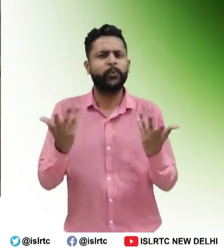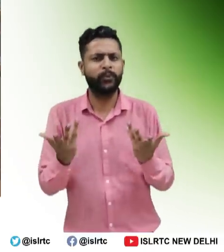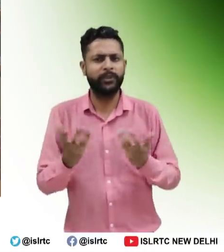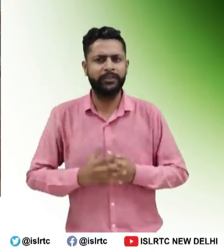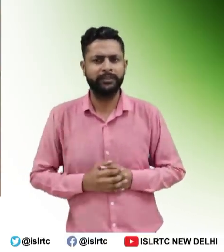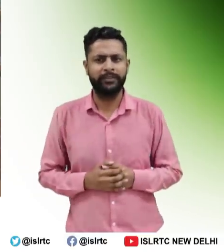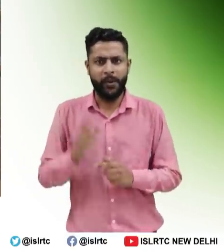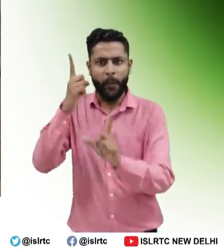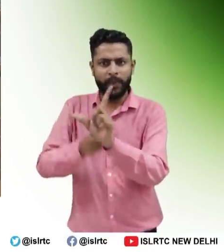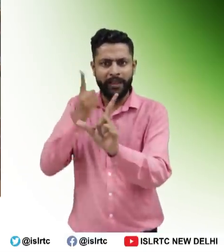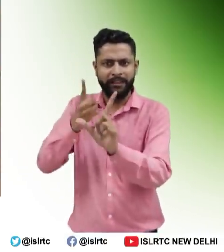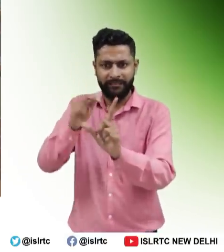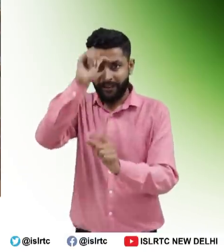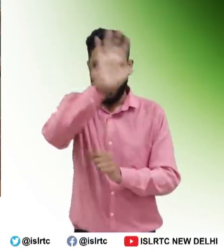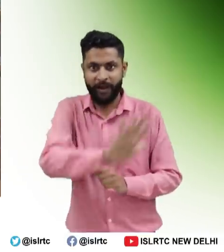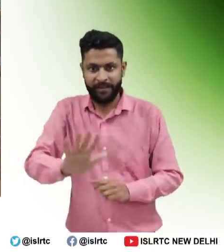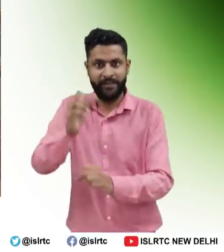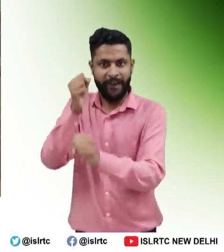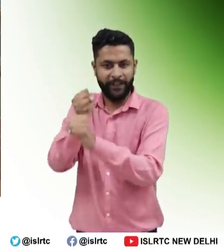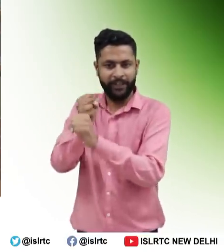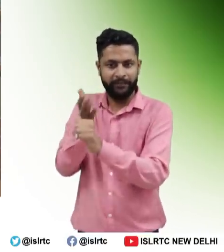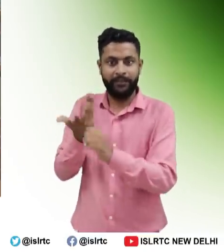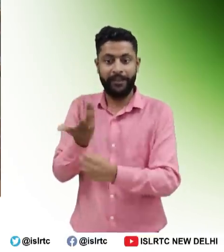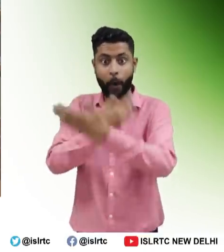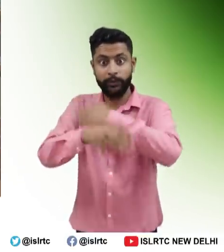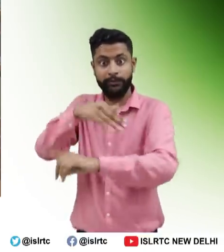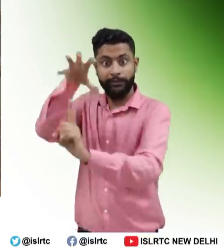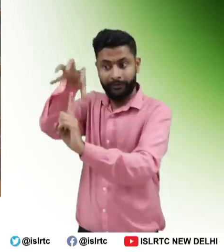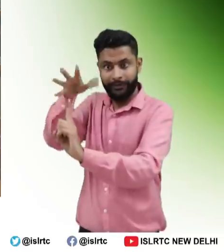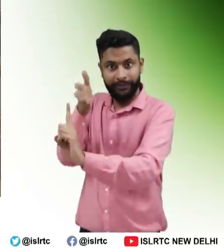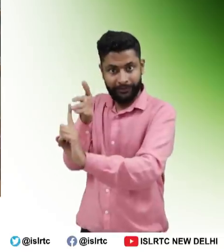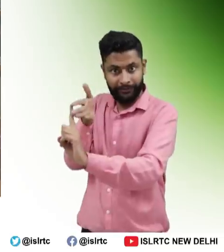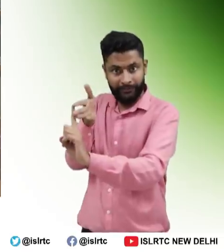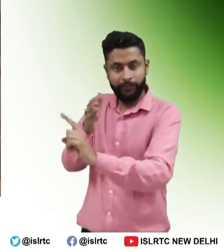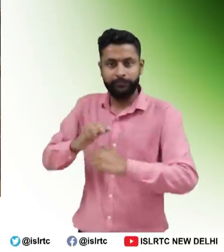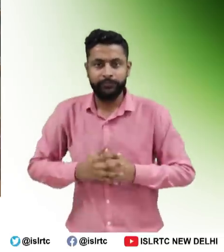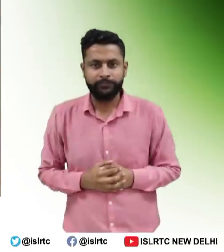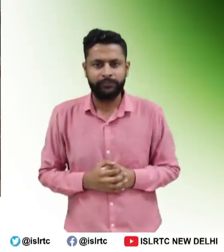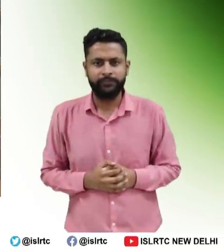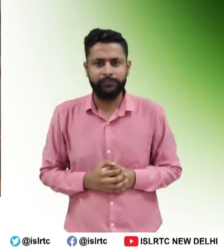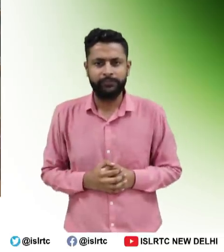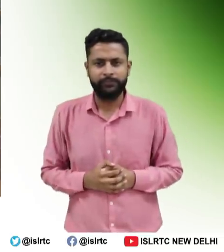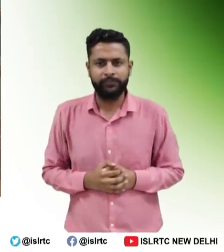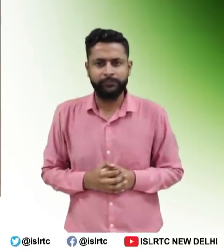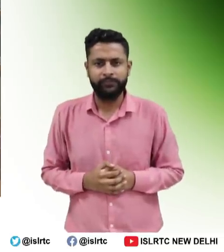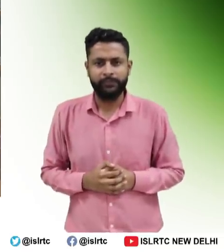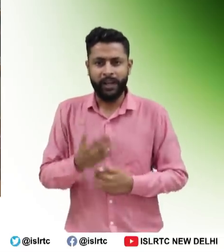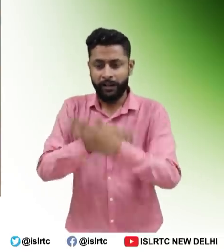मनाया जा रहा है आज जो भाम अपनी सतंत्रता की पचहतर्यों बर्श गांट मनाते हुए